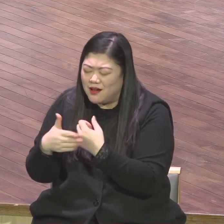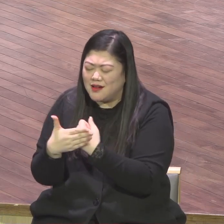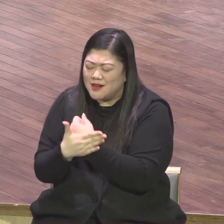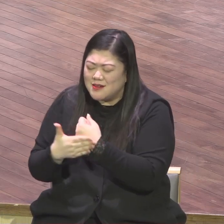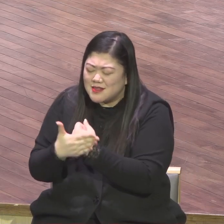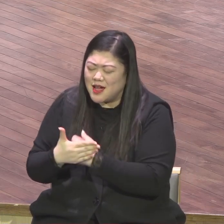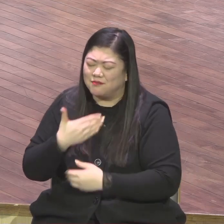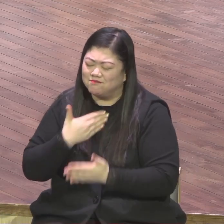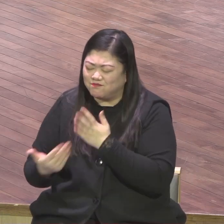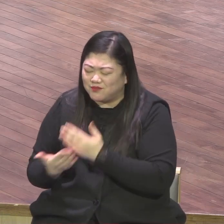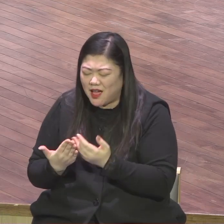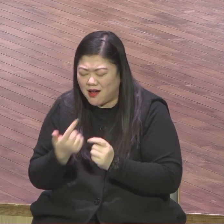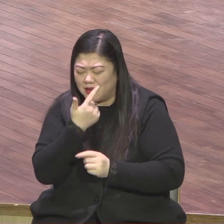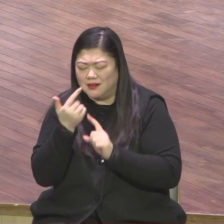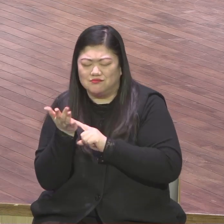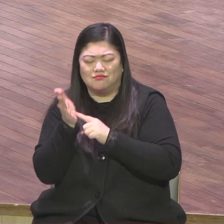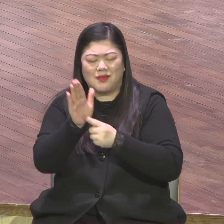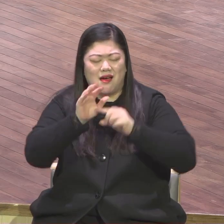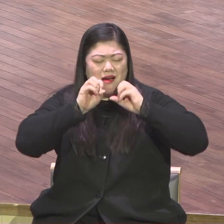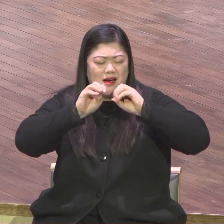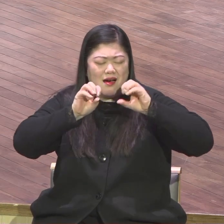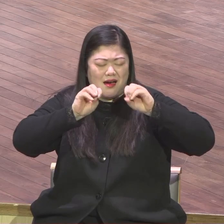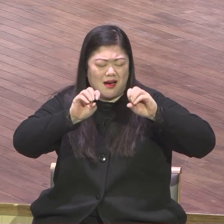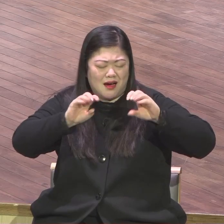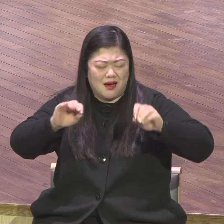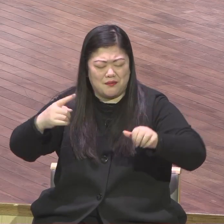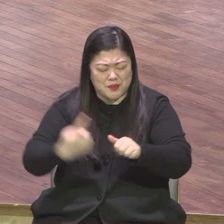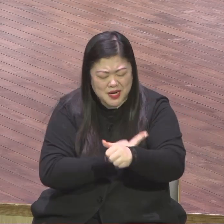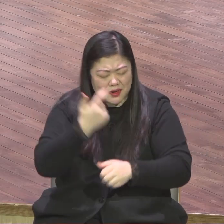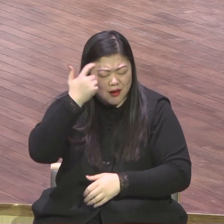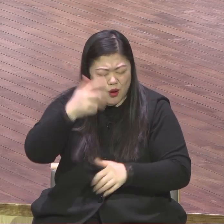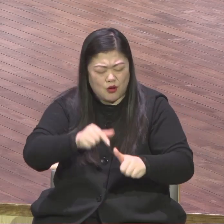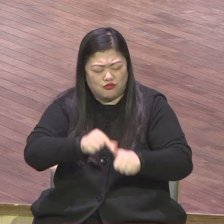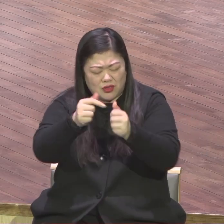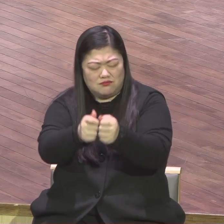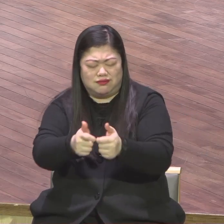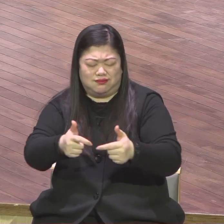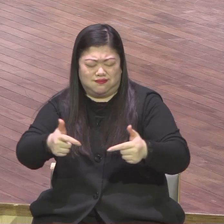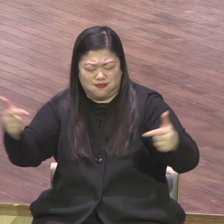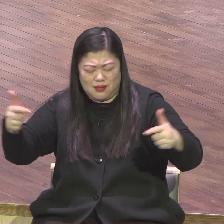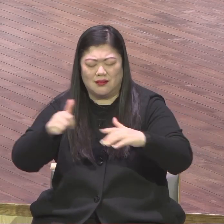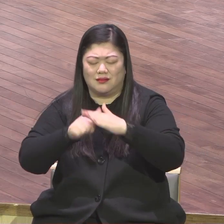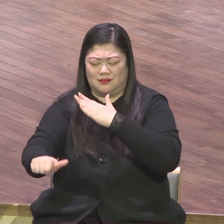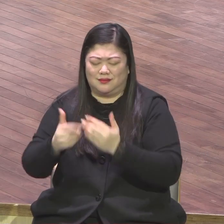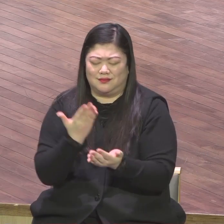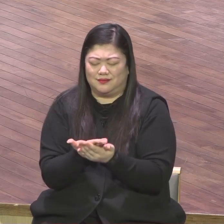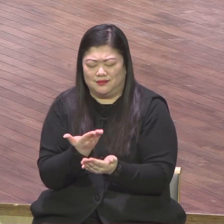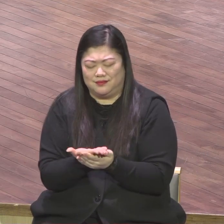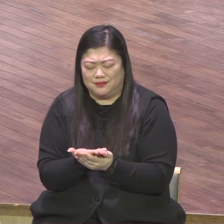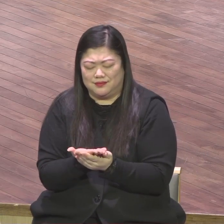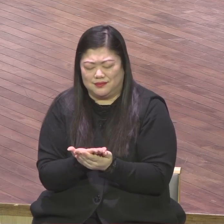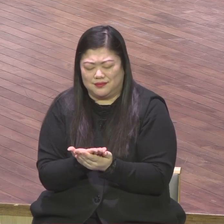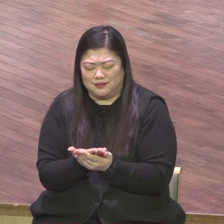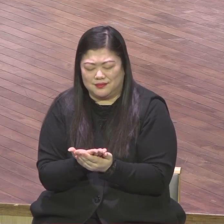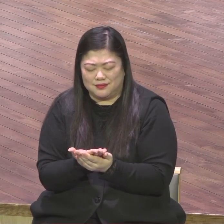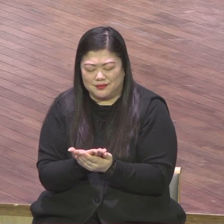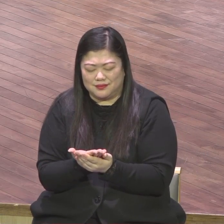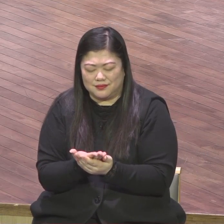증거하는 그래서 많은 사람들을 숙결에 인도하는 주역들이 되게 하여 주옵사사 뭘 먹을까 뭘